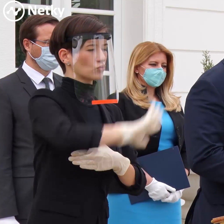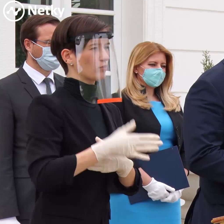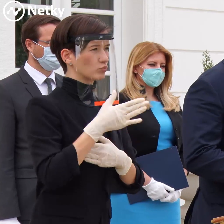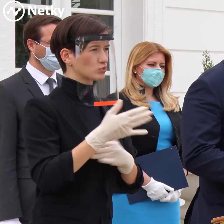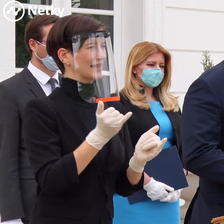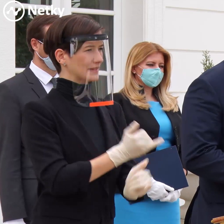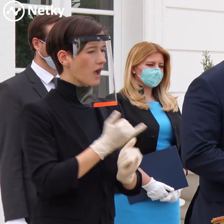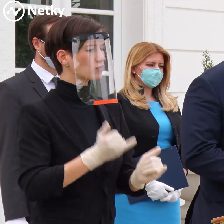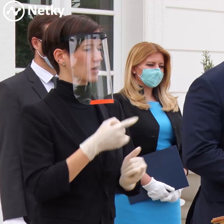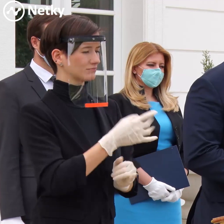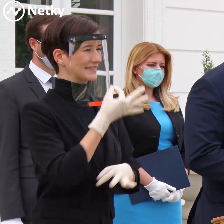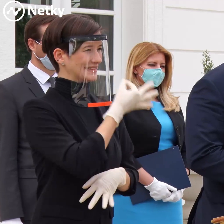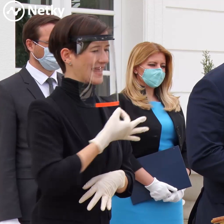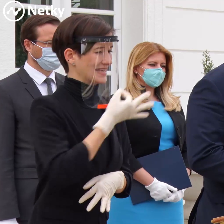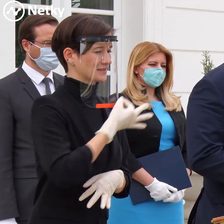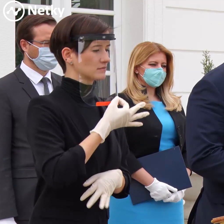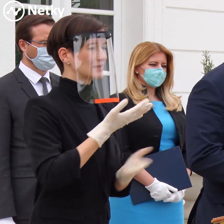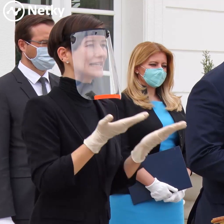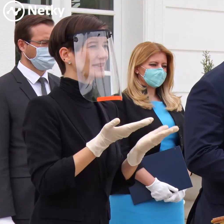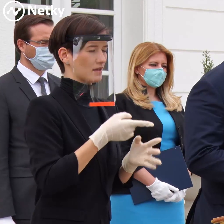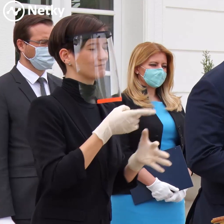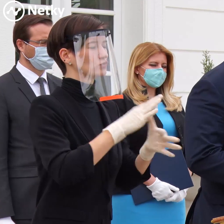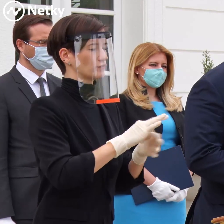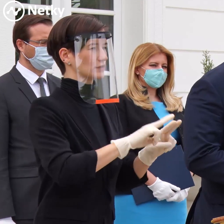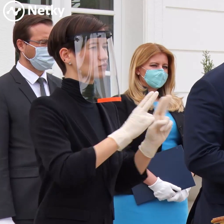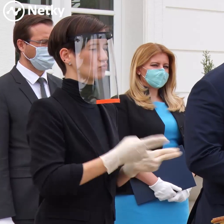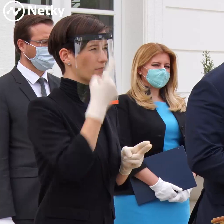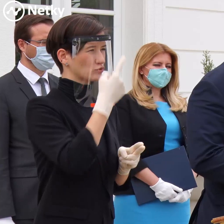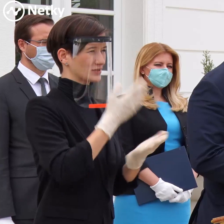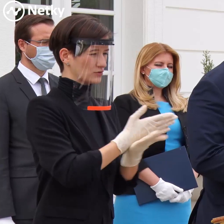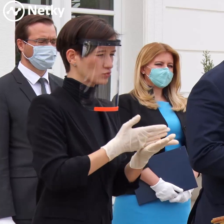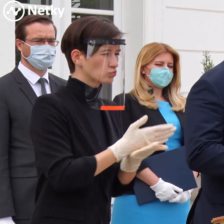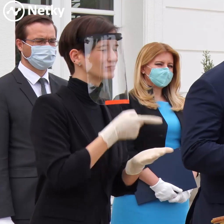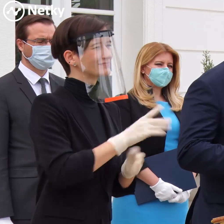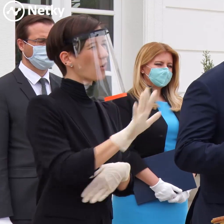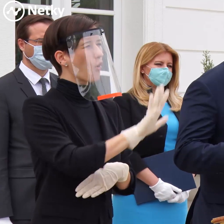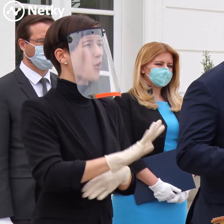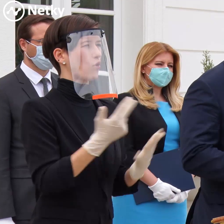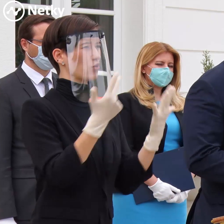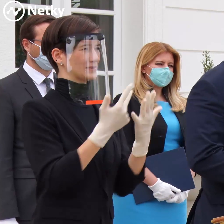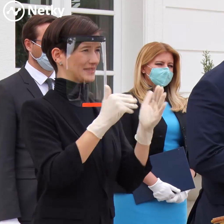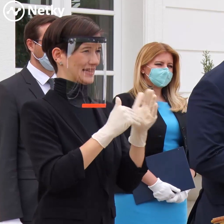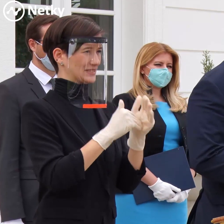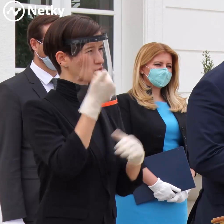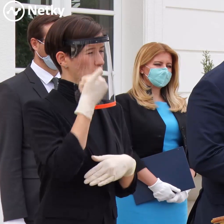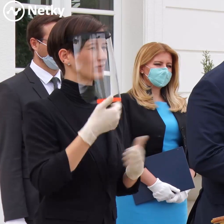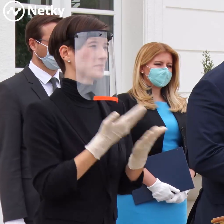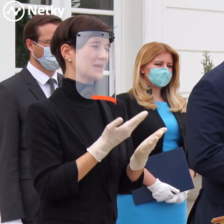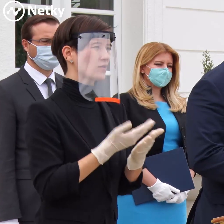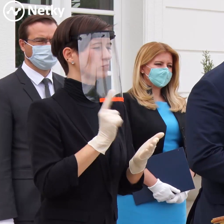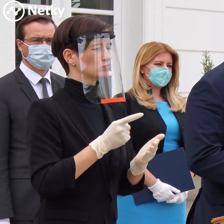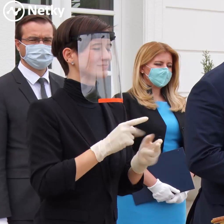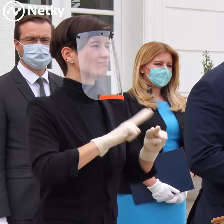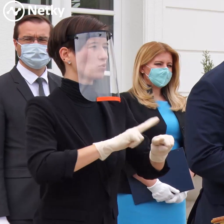celom Slovensku, keďže ide o takmer alebo približne 80 tisíc ľudí, tak samozrejme, že to bude procesne